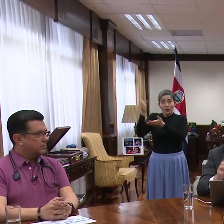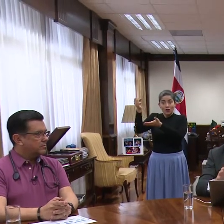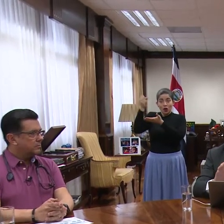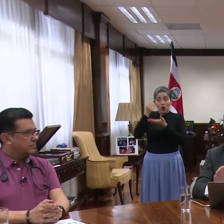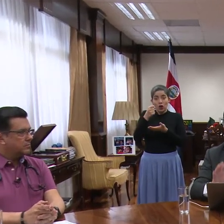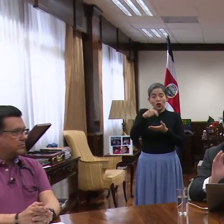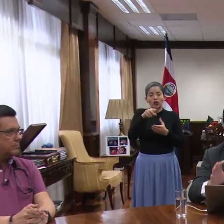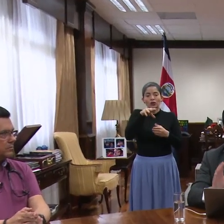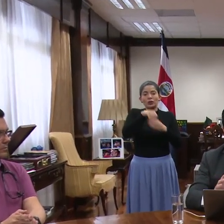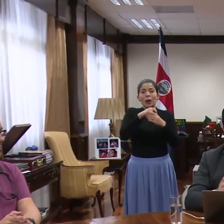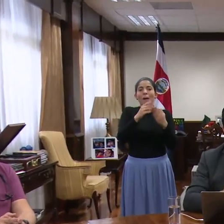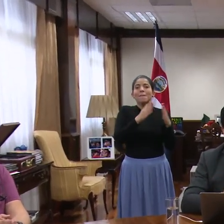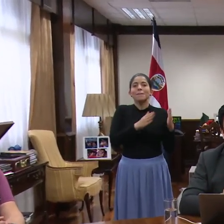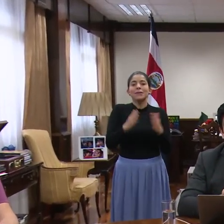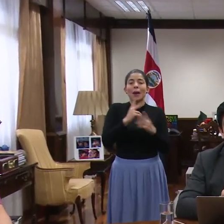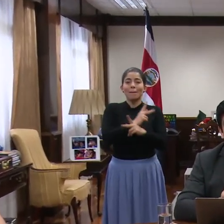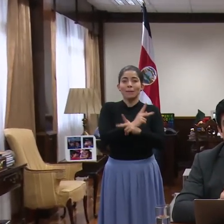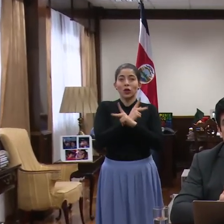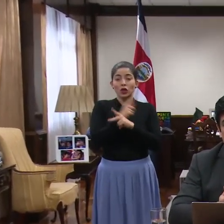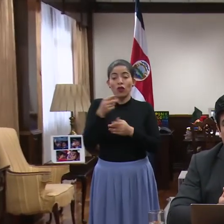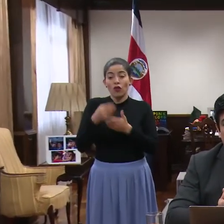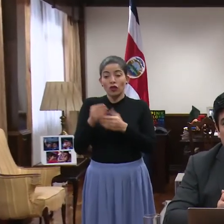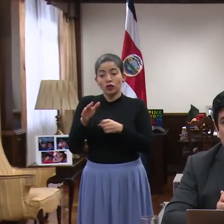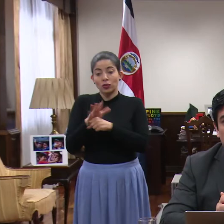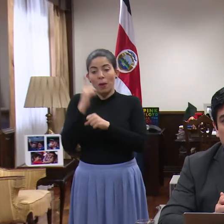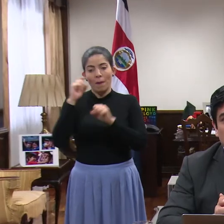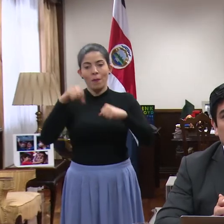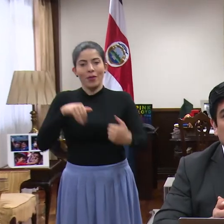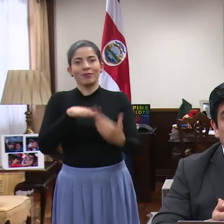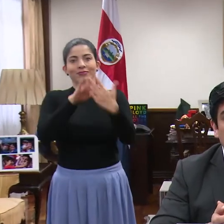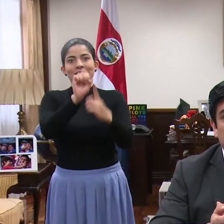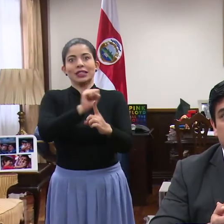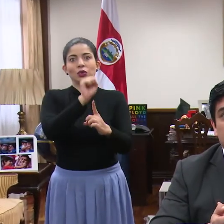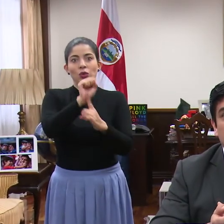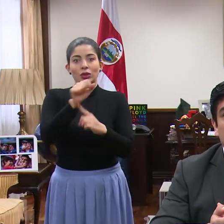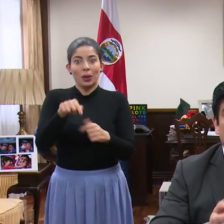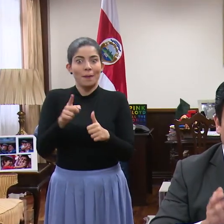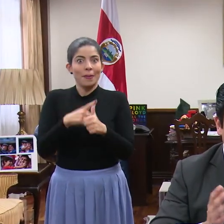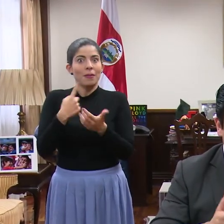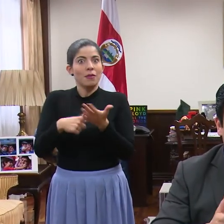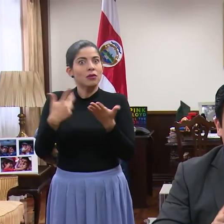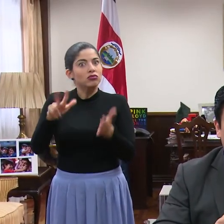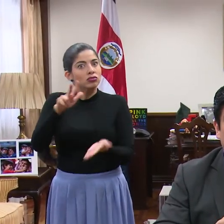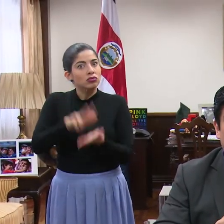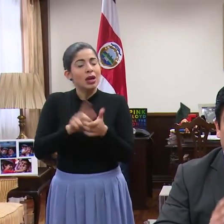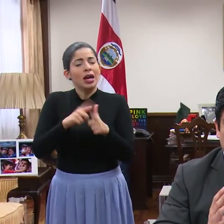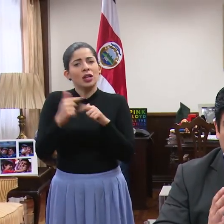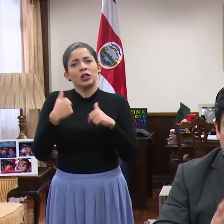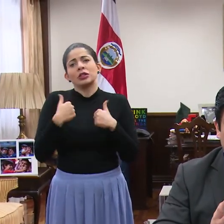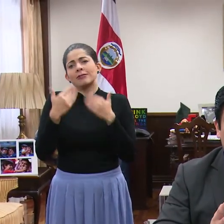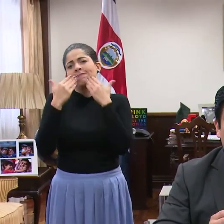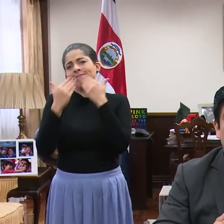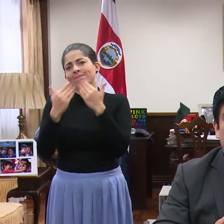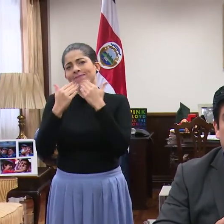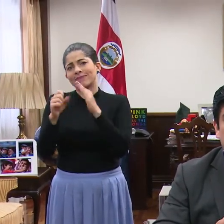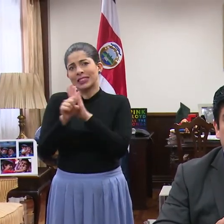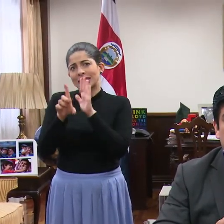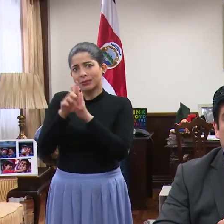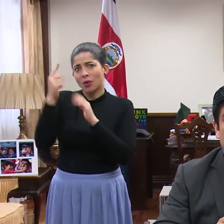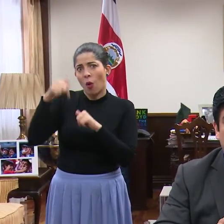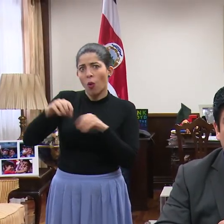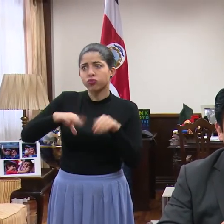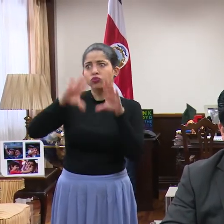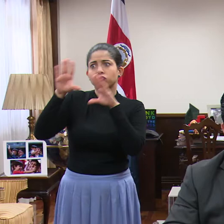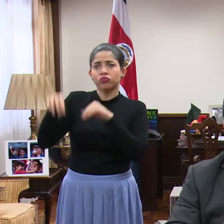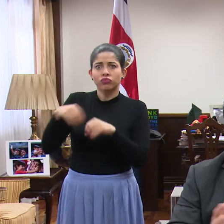y recursos para hacerle frente a esta situación. Yo estoy muy agradecido con la Asamblea Legislativa por trabajar hoy, ese